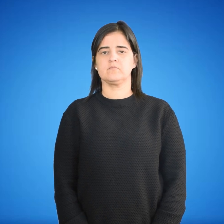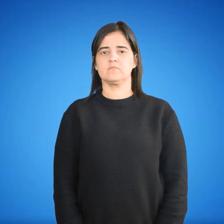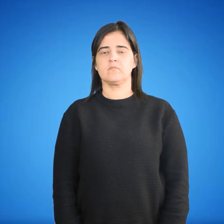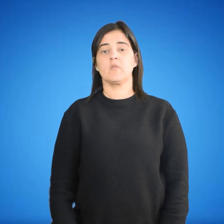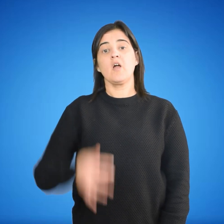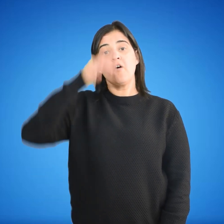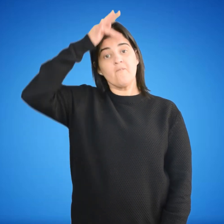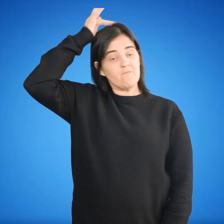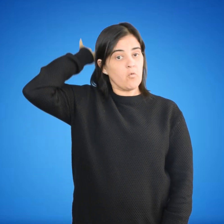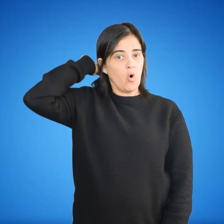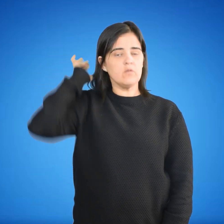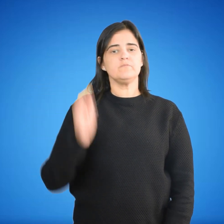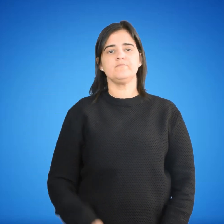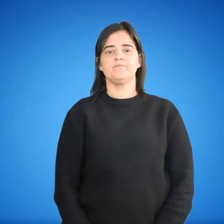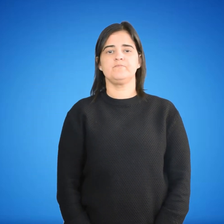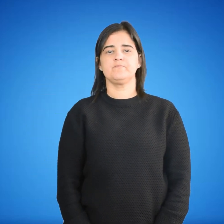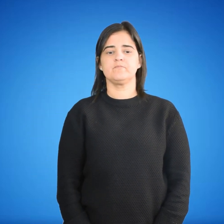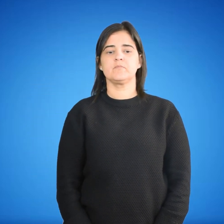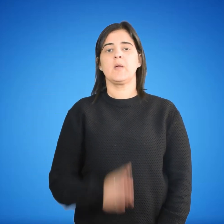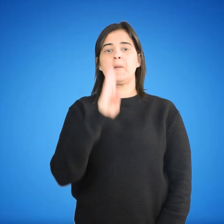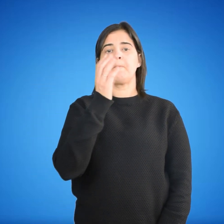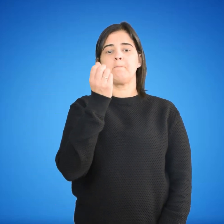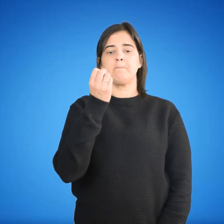Michel Foucault. El panoptismo.